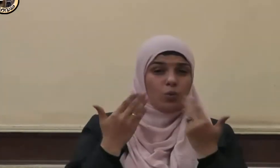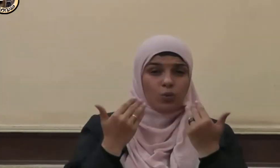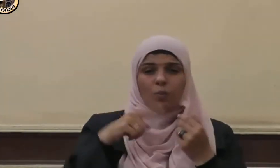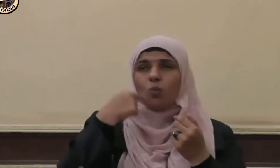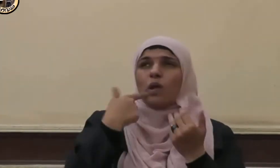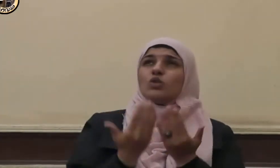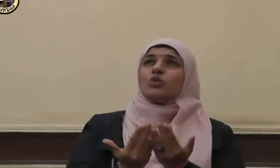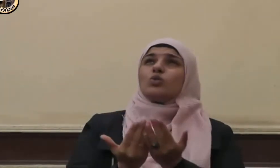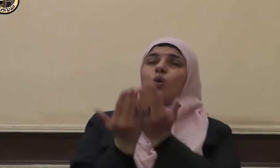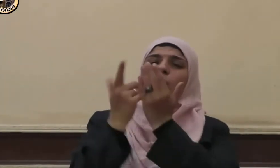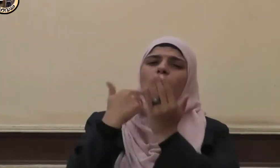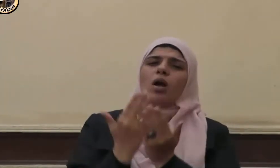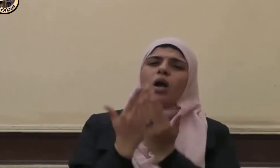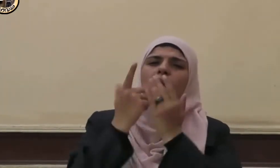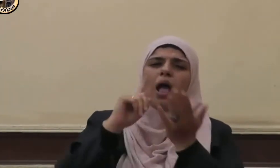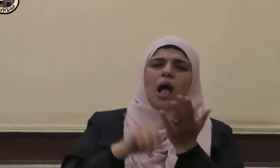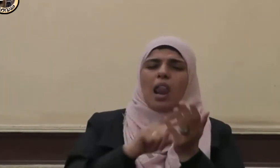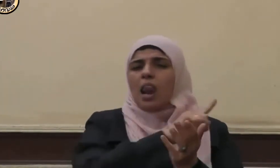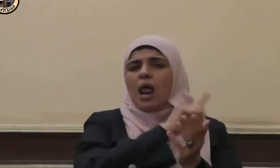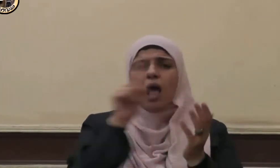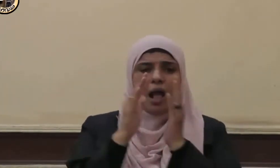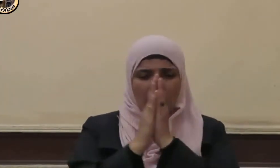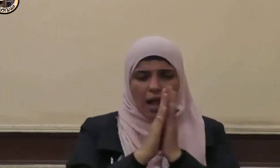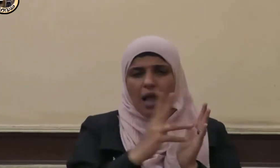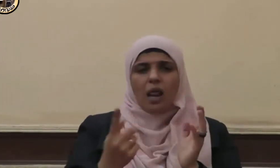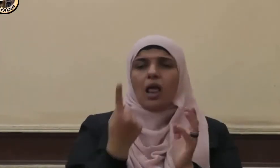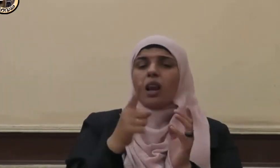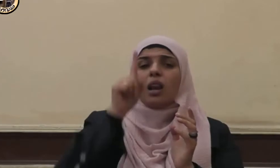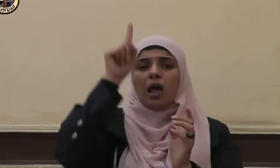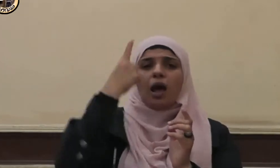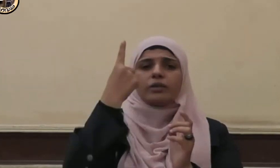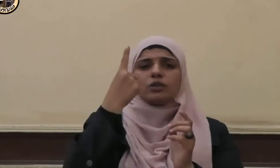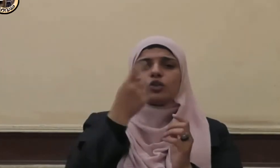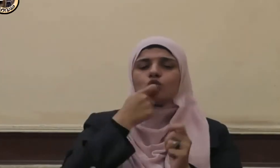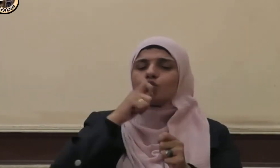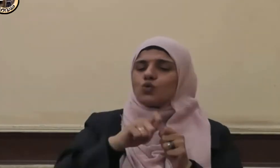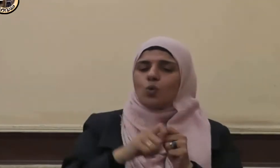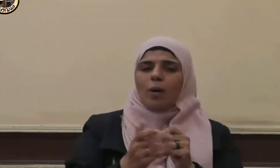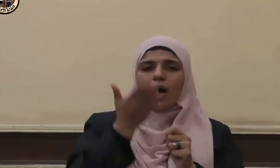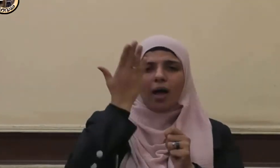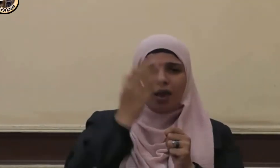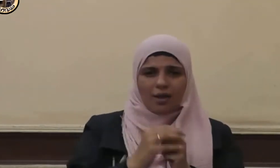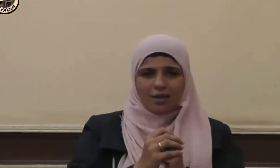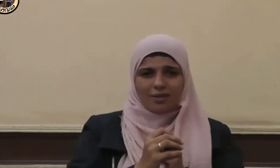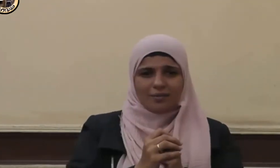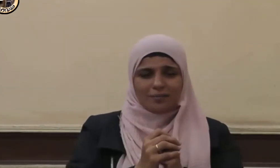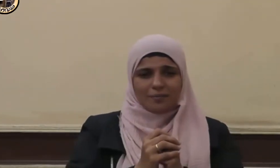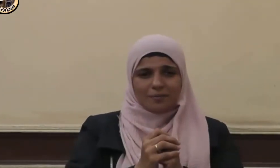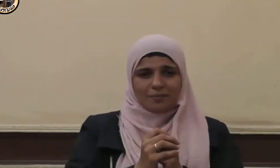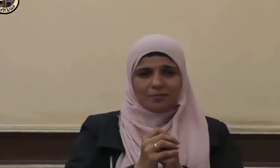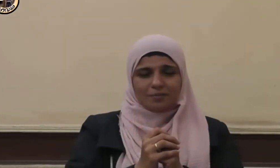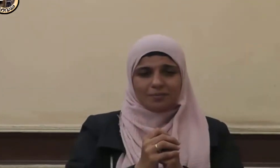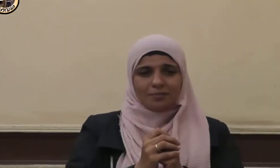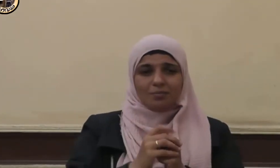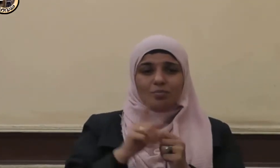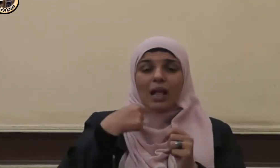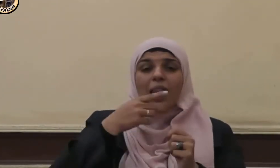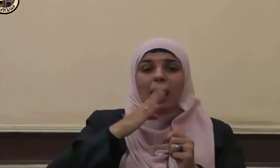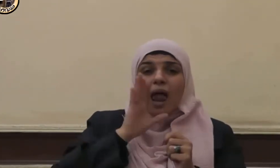الظلمات أن لا إله إلا أنت سبحانك فنادى في الظلمات